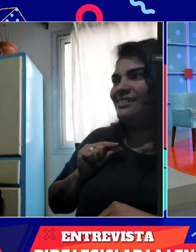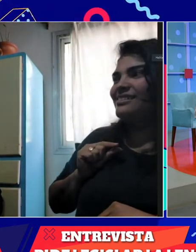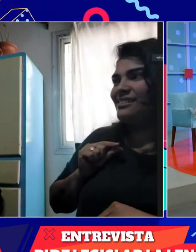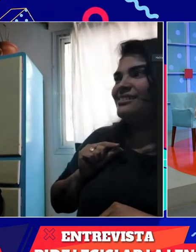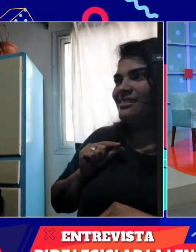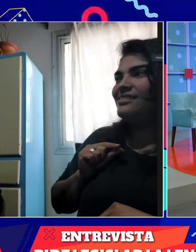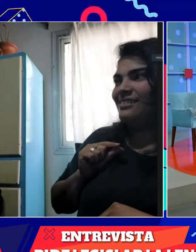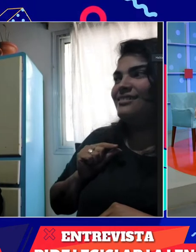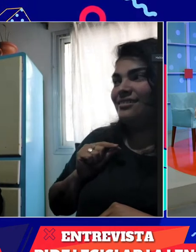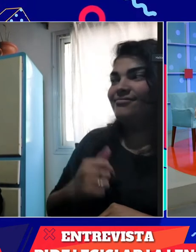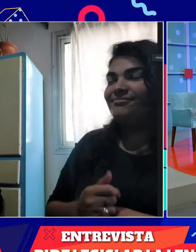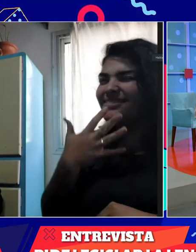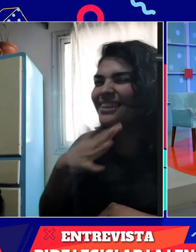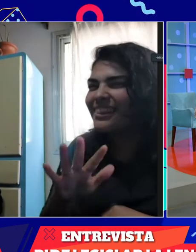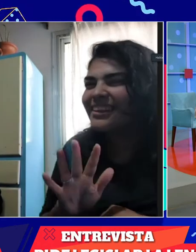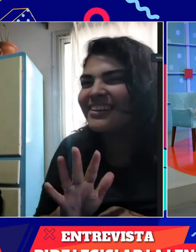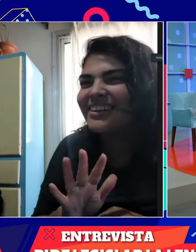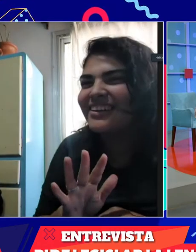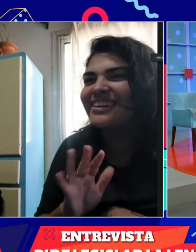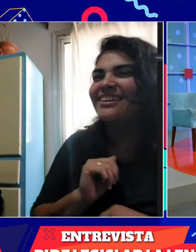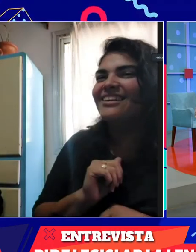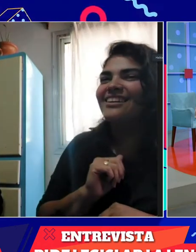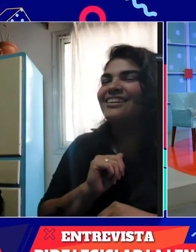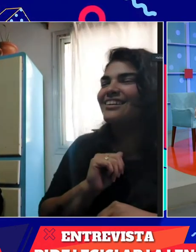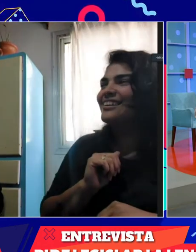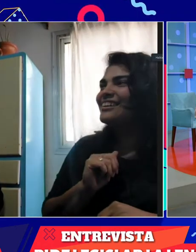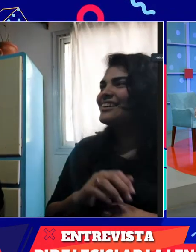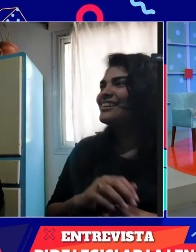transmitiendo. Bárbaro. Claro. ¿Y dónde puede aprender uno lo que esté interesado?